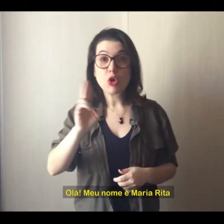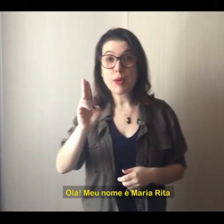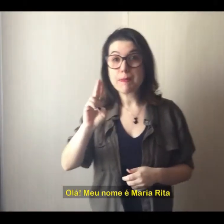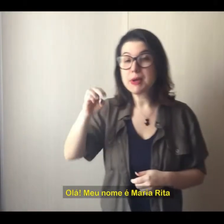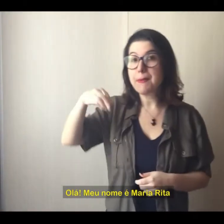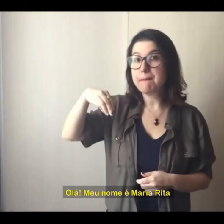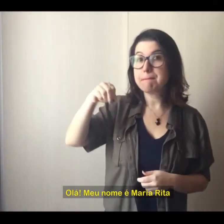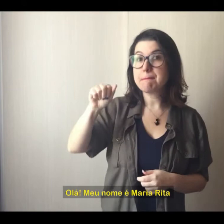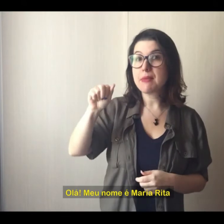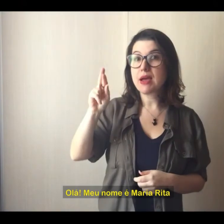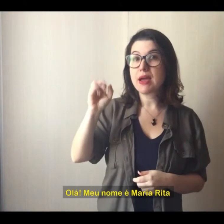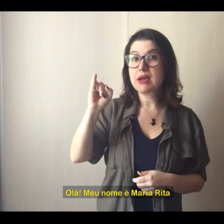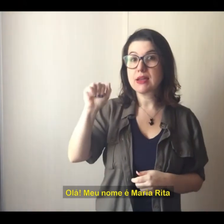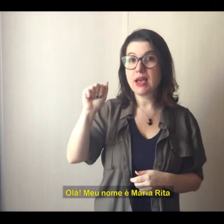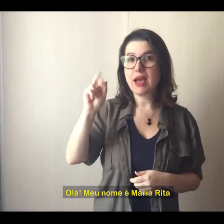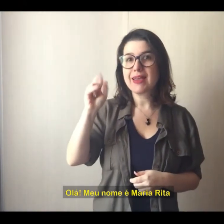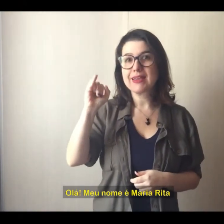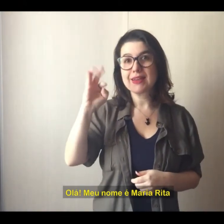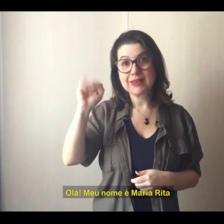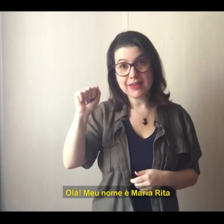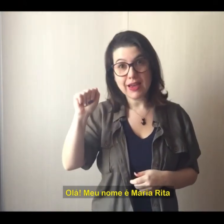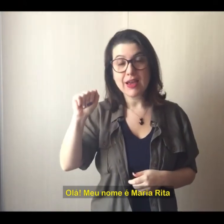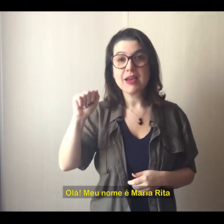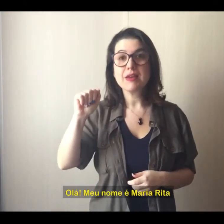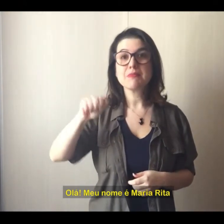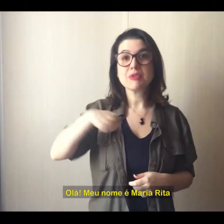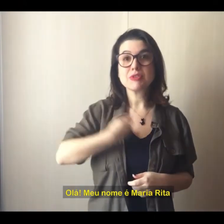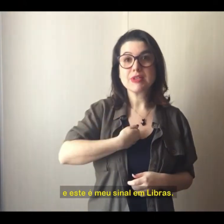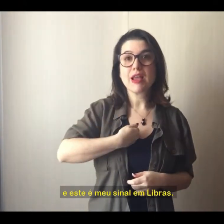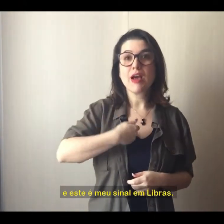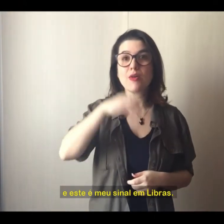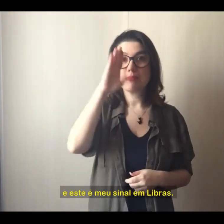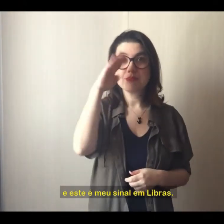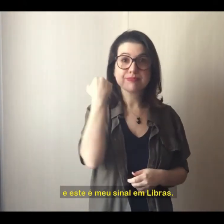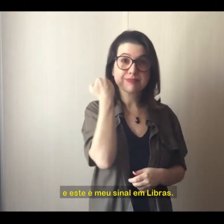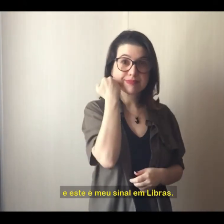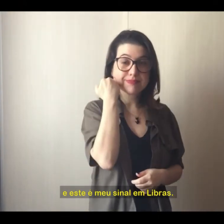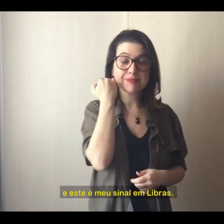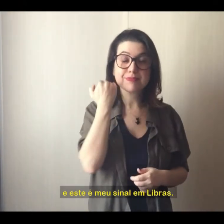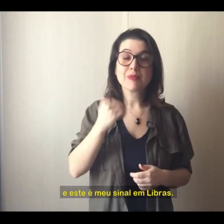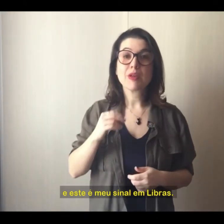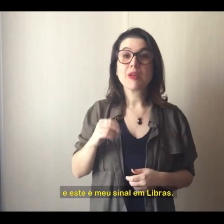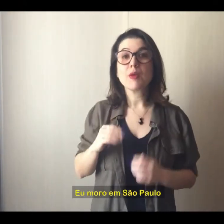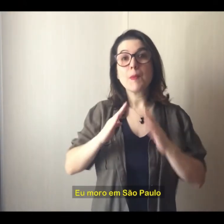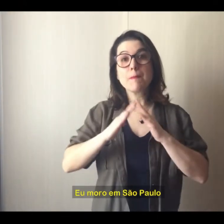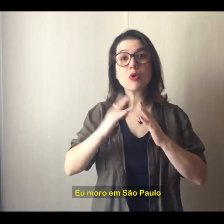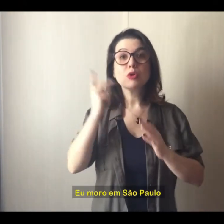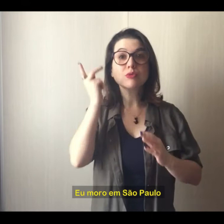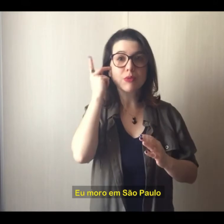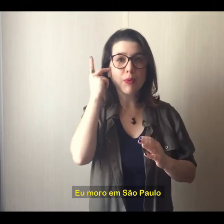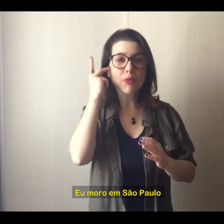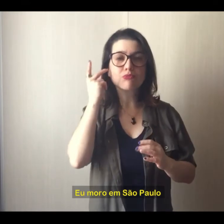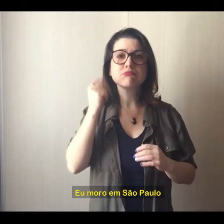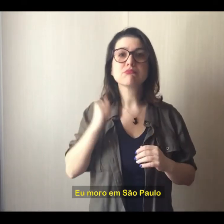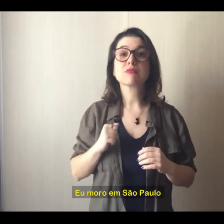é Maria Rita, este é o meu sinal em Libras e eu moro em São Paulo